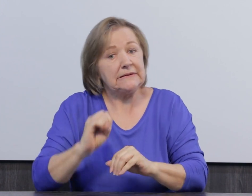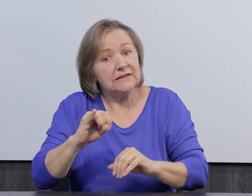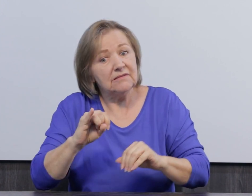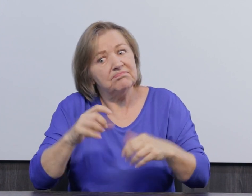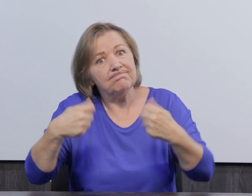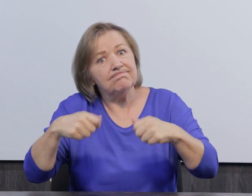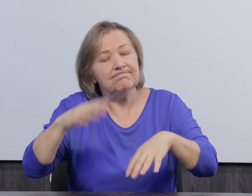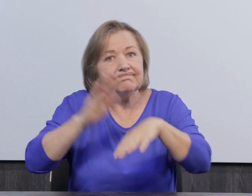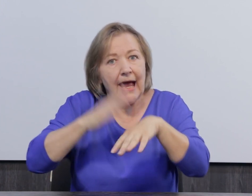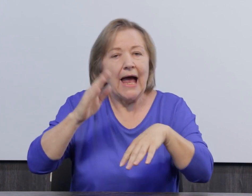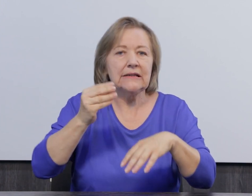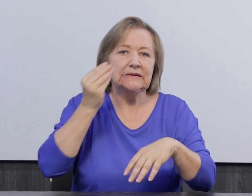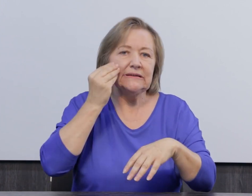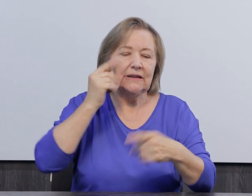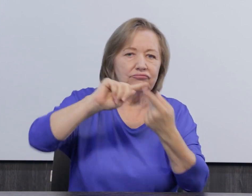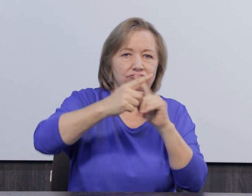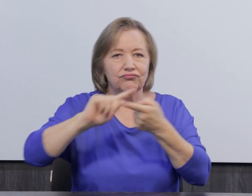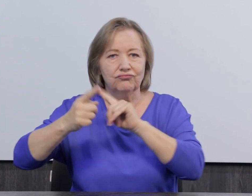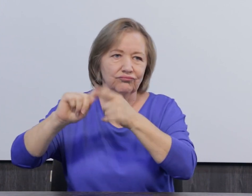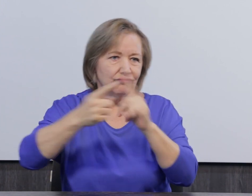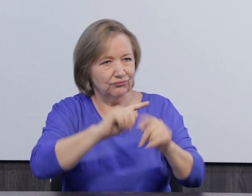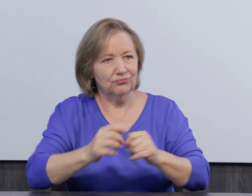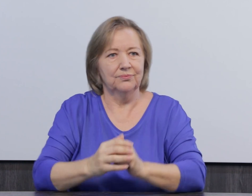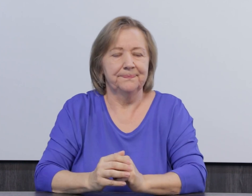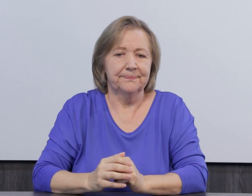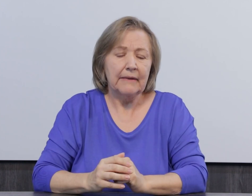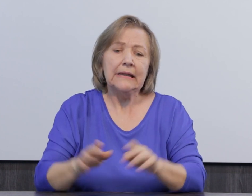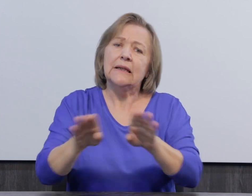Se precisarmos de mais encontros, a gente combina.